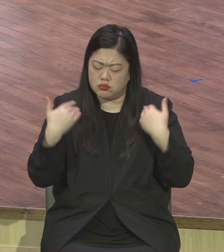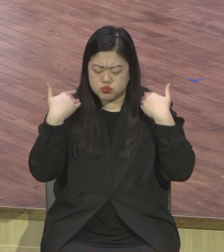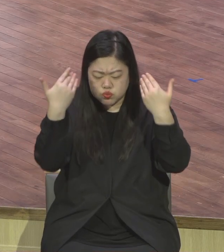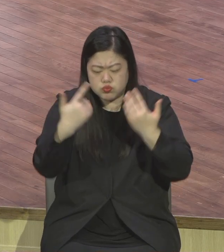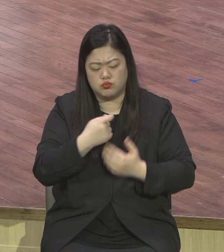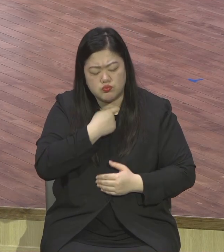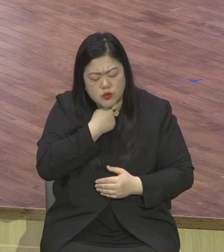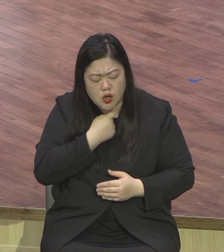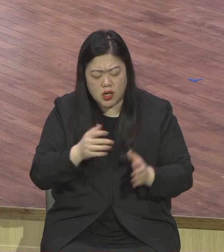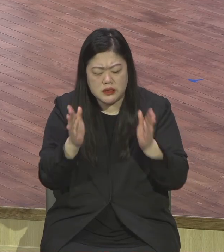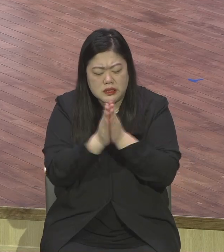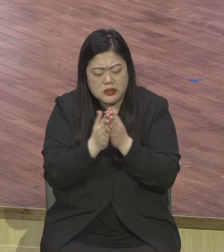내려놔라.